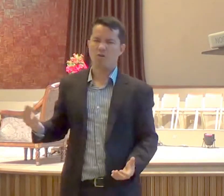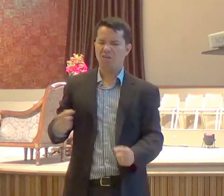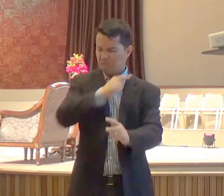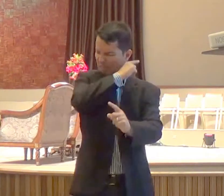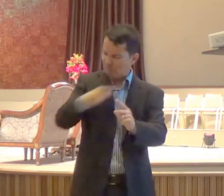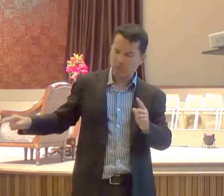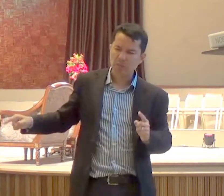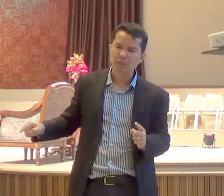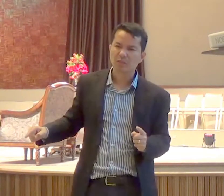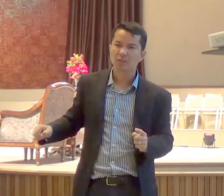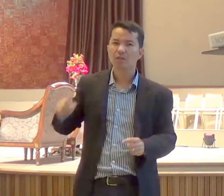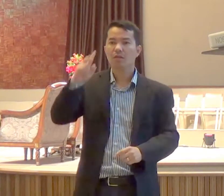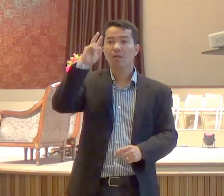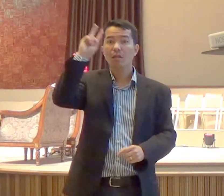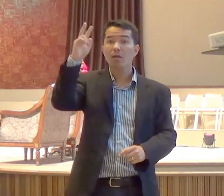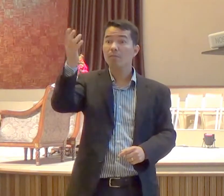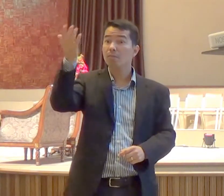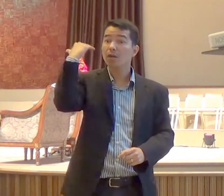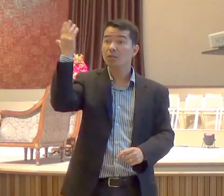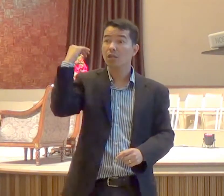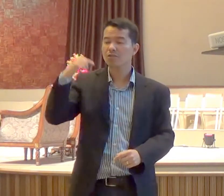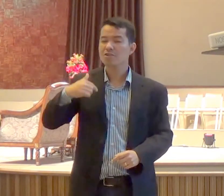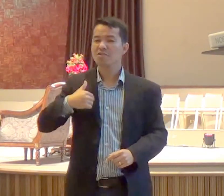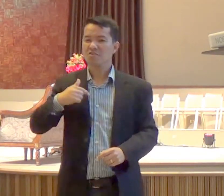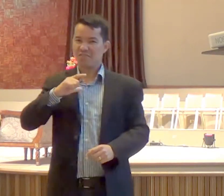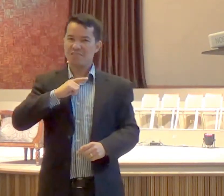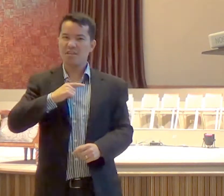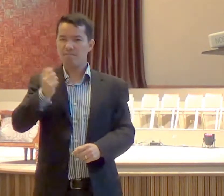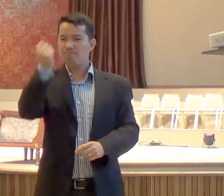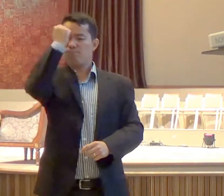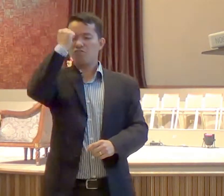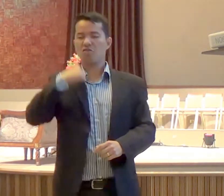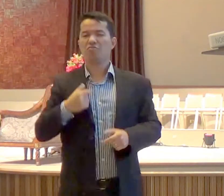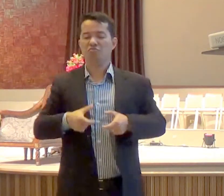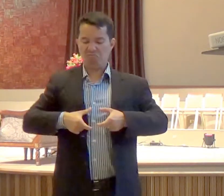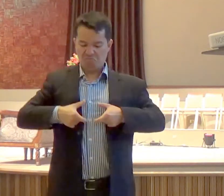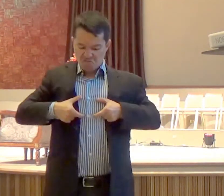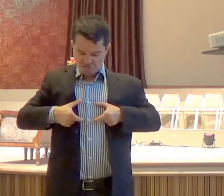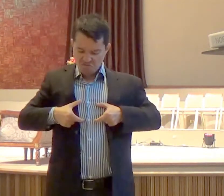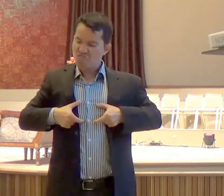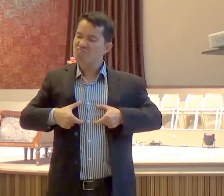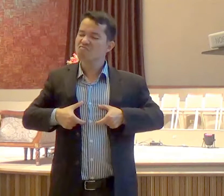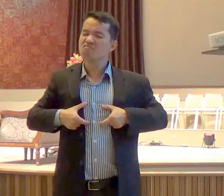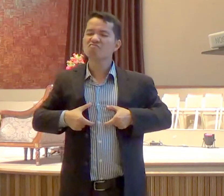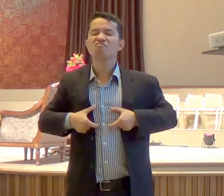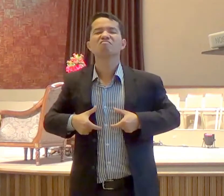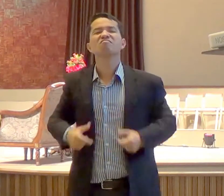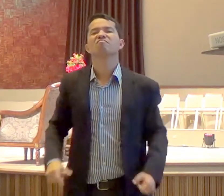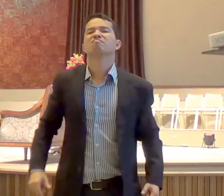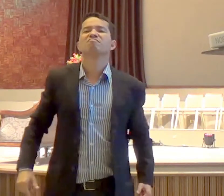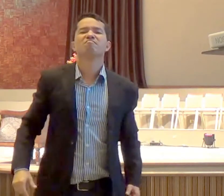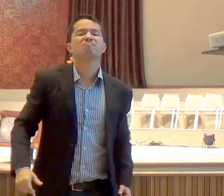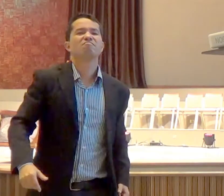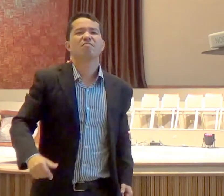quando eu me converti, eu tinha um medalhão, de um ídolo, no peito, de ouro puro,